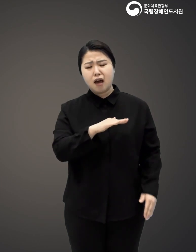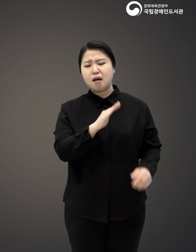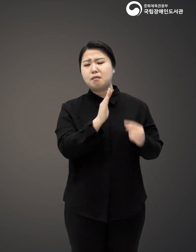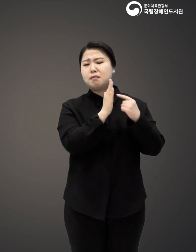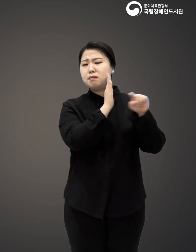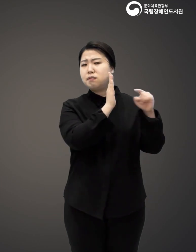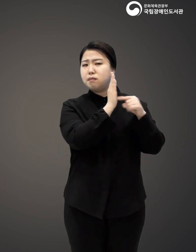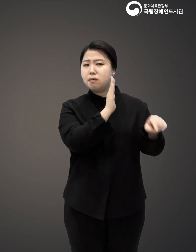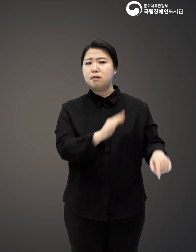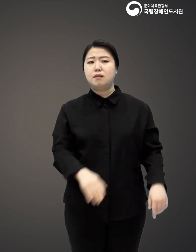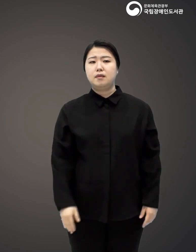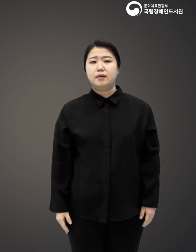없네요.